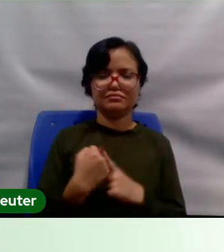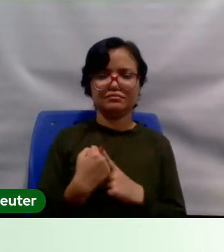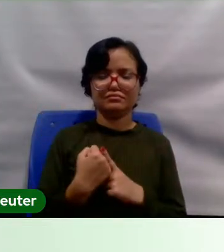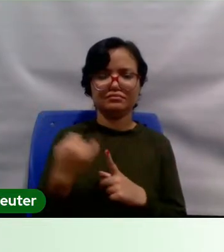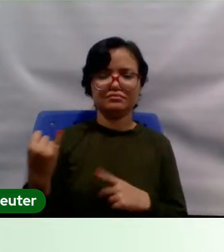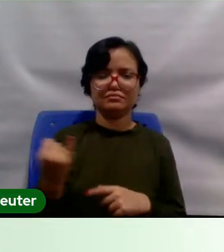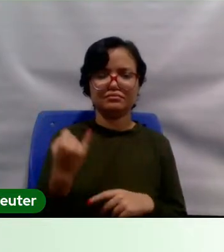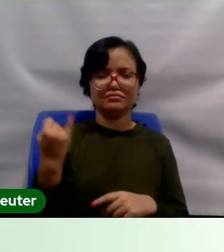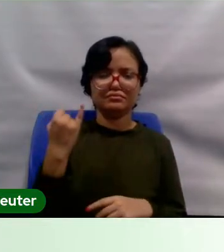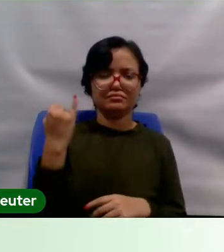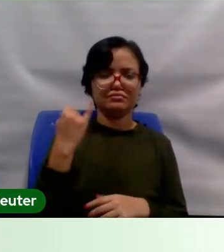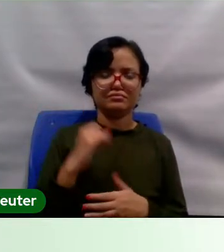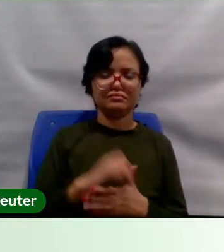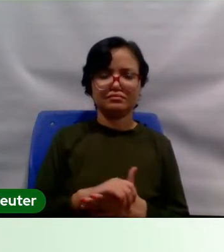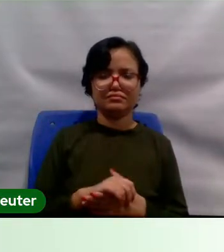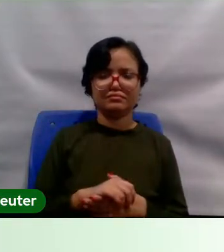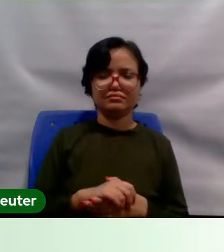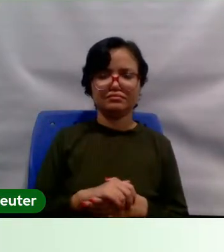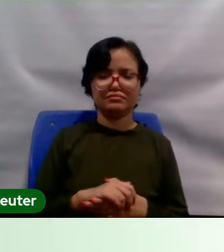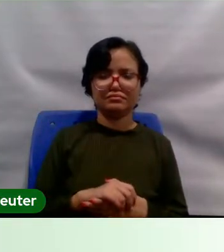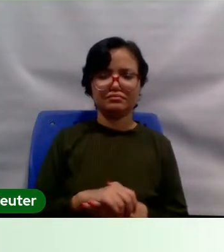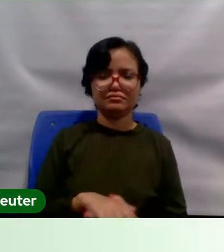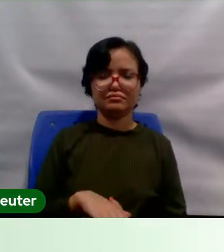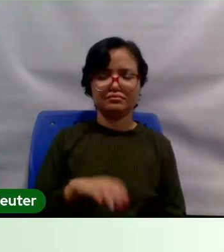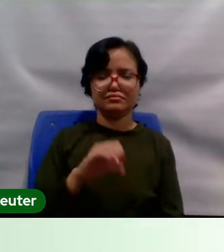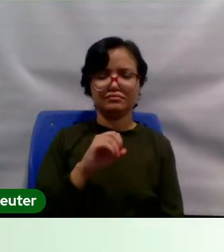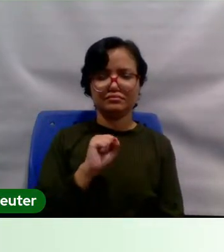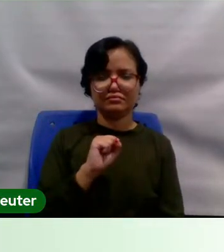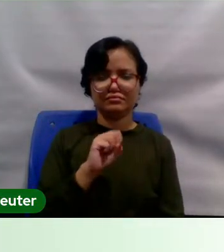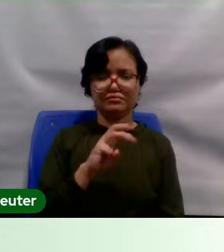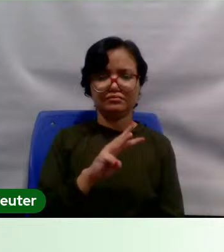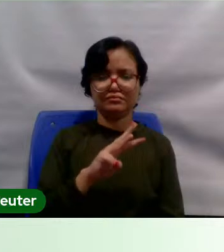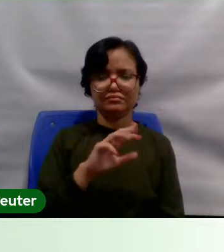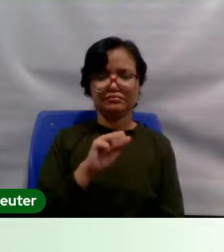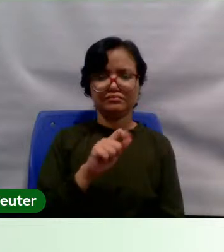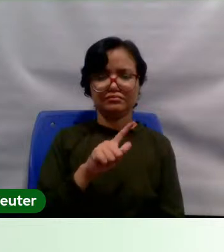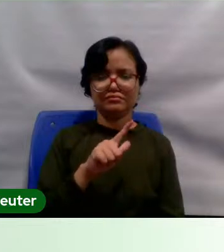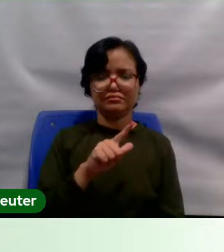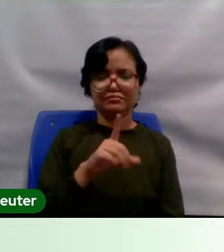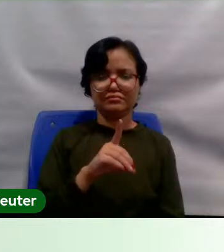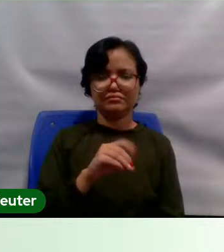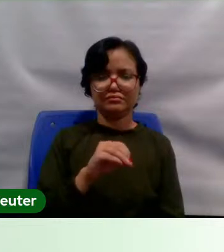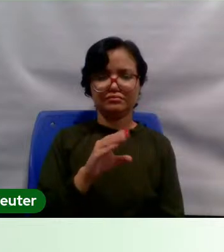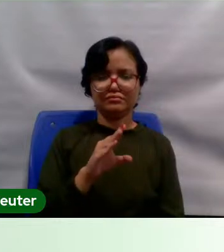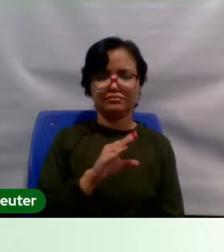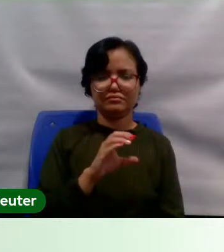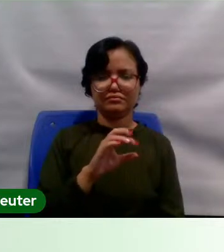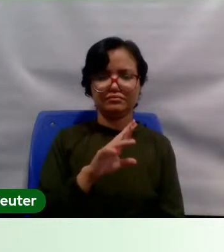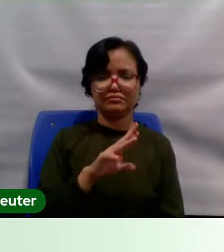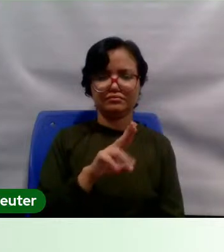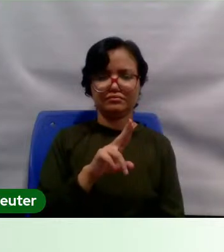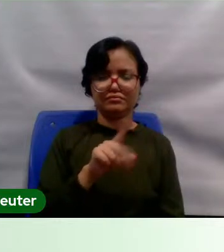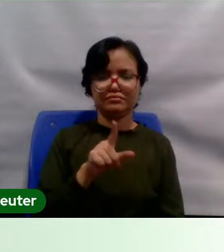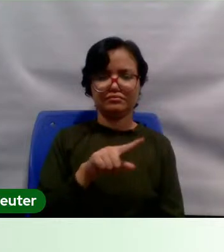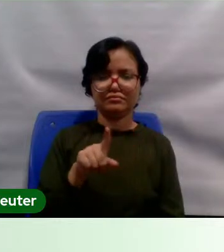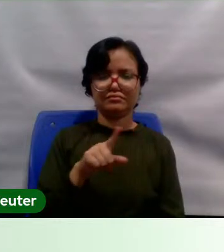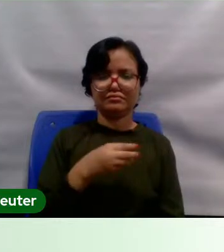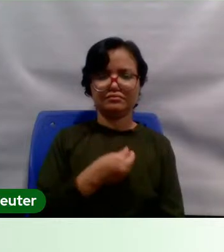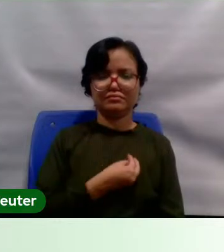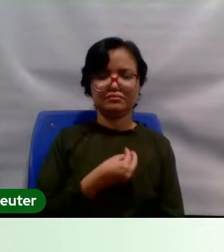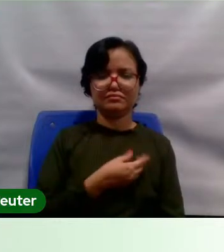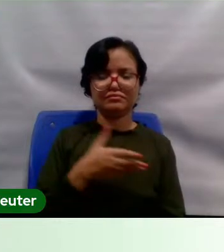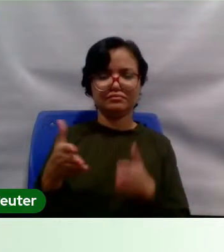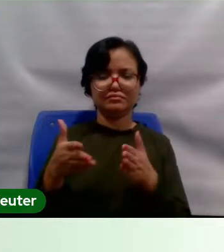fundamentais que Oswaldo Cruz, que é o paraense, vai enfrentar na revolta da vacina, né?